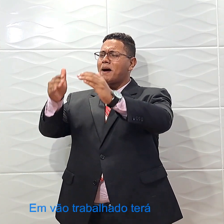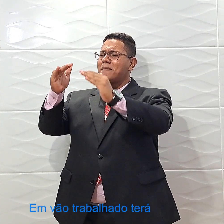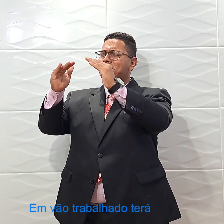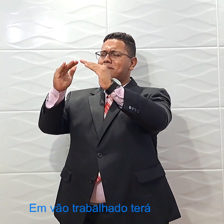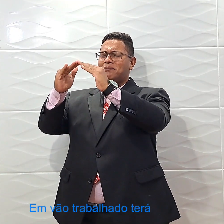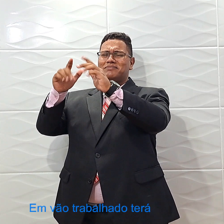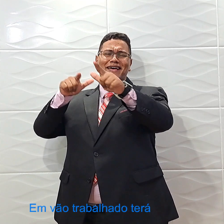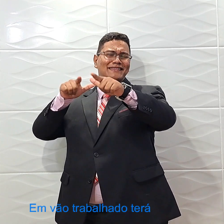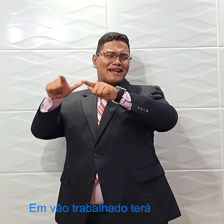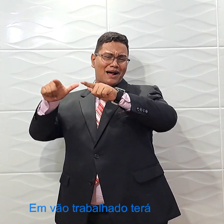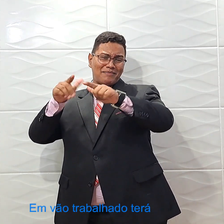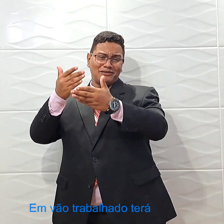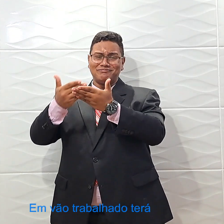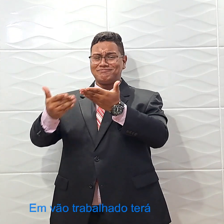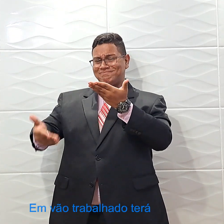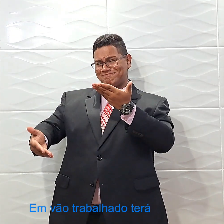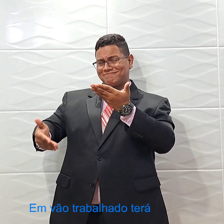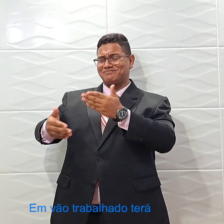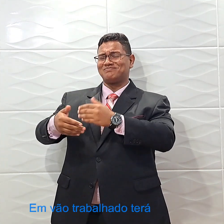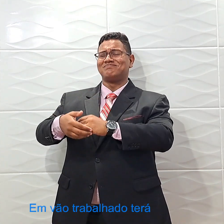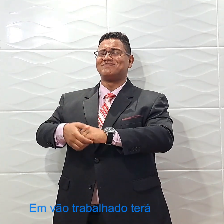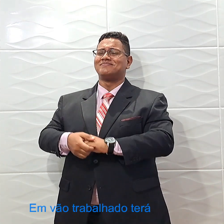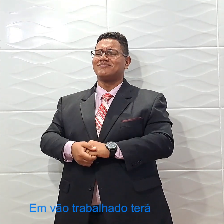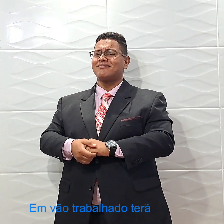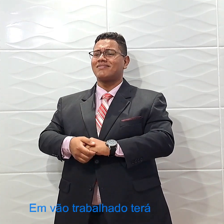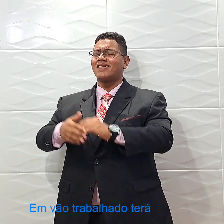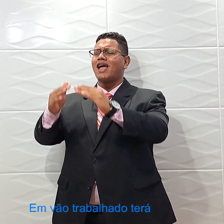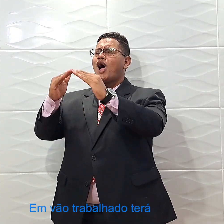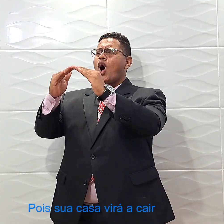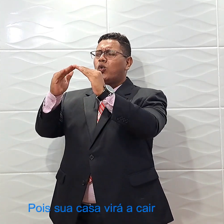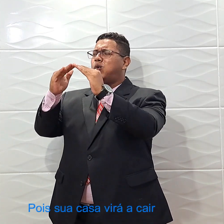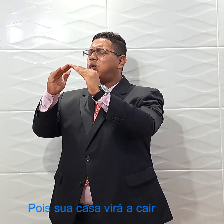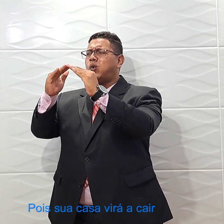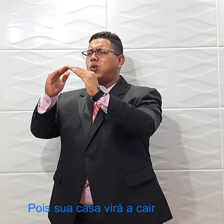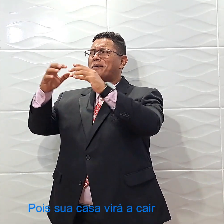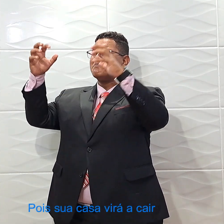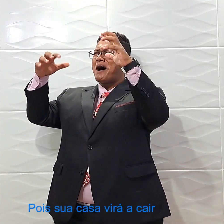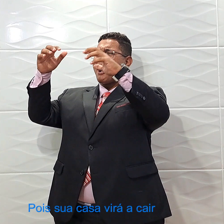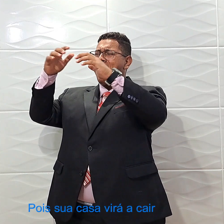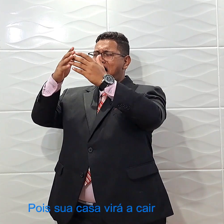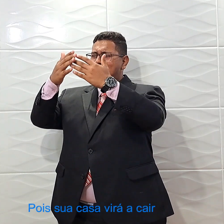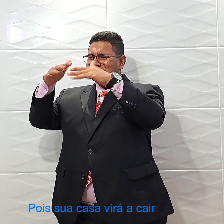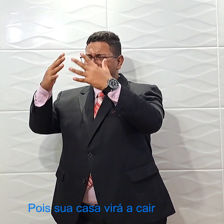trabalhado terá Pois sua casa